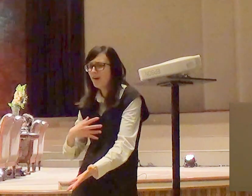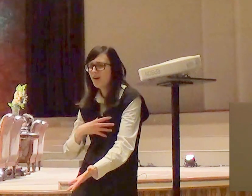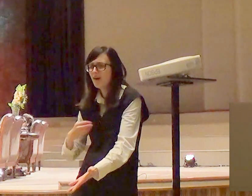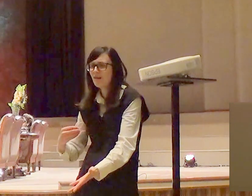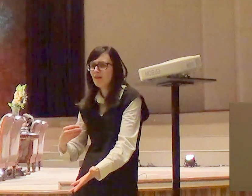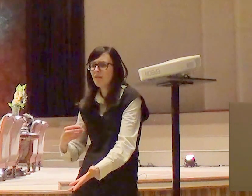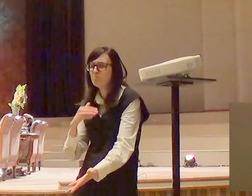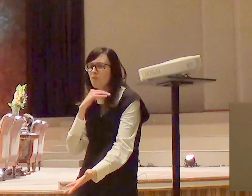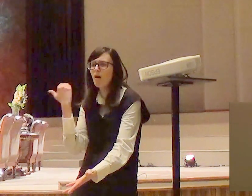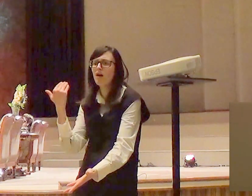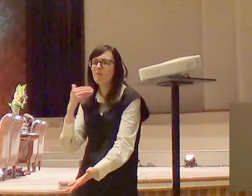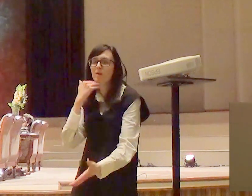que não era uma doença